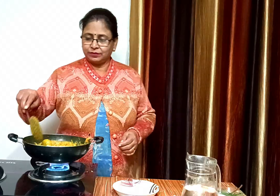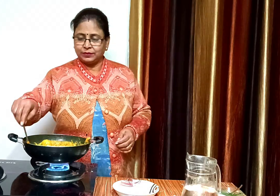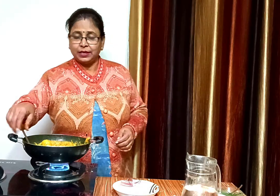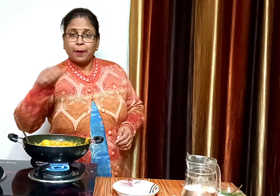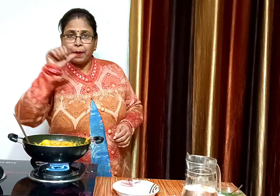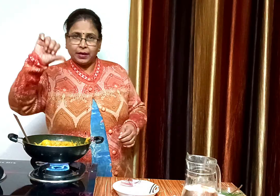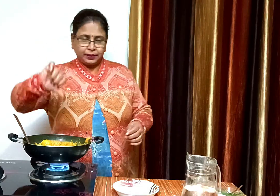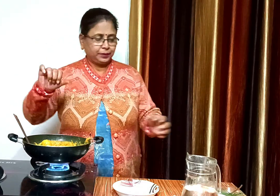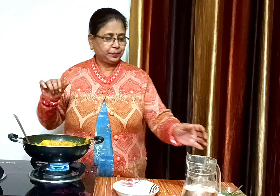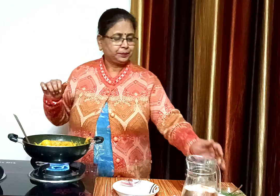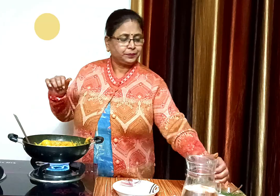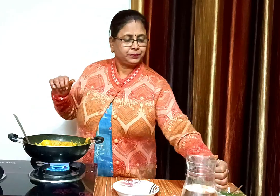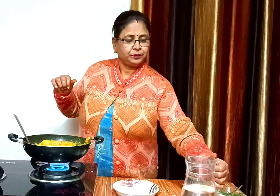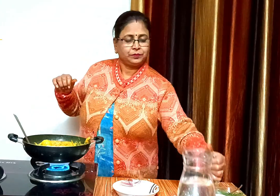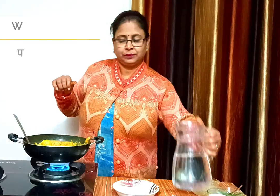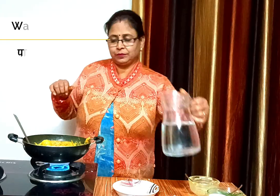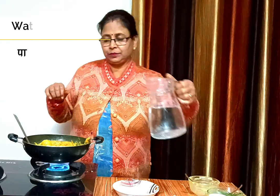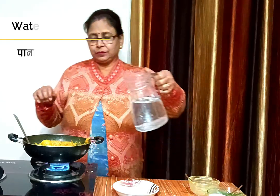अब इसमें एक चोटाई कब पानी डालेंगे